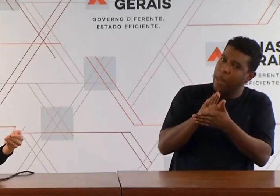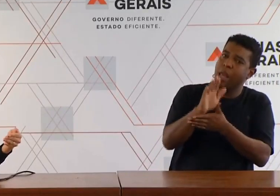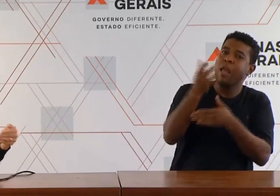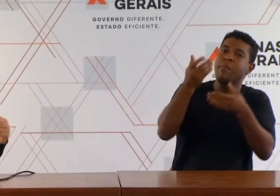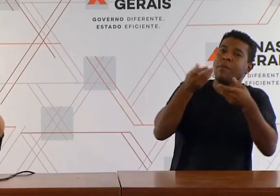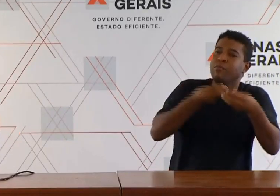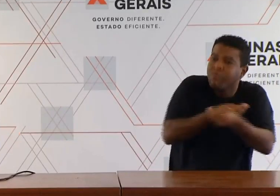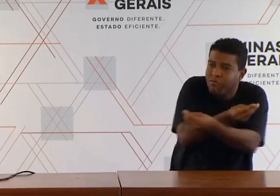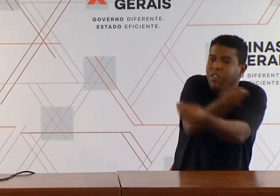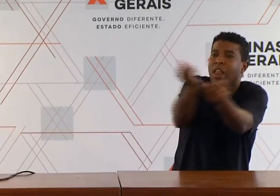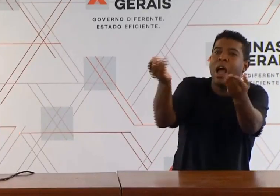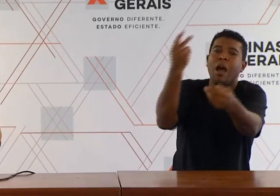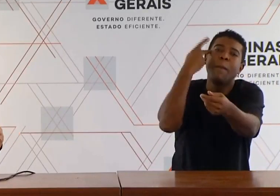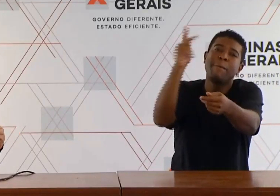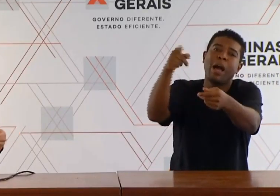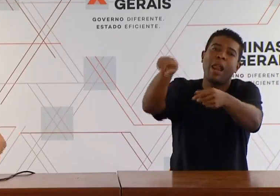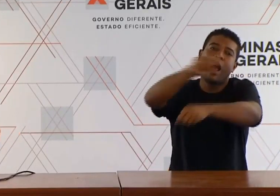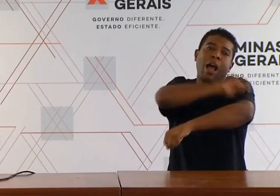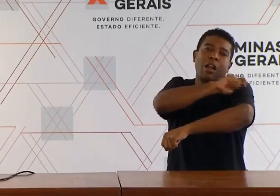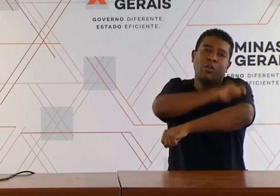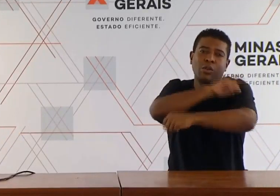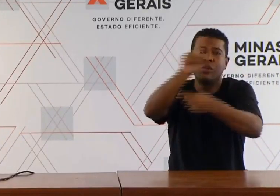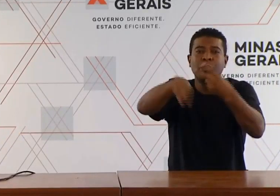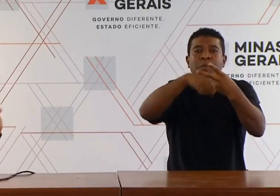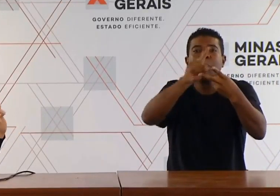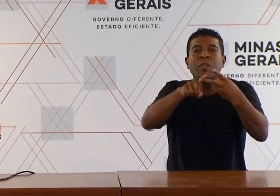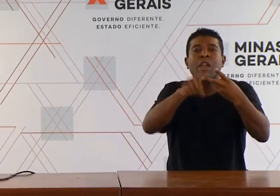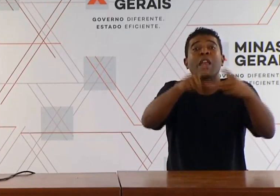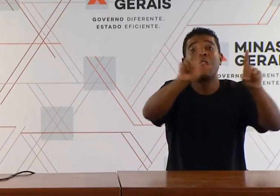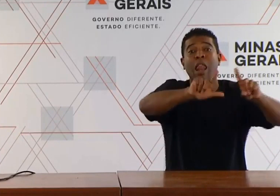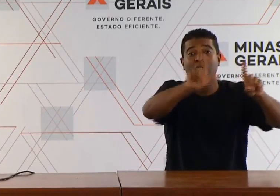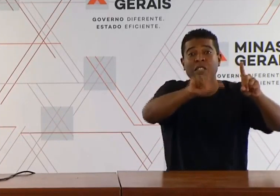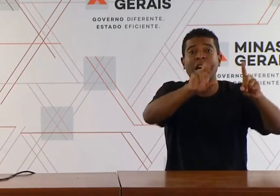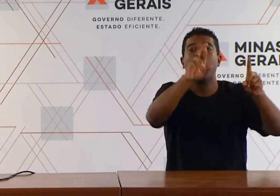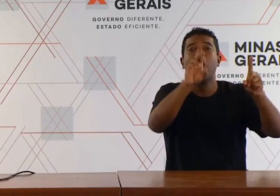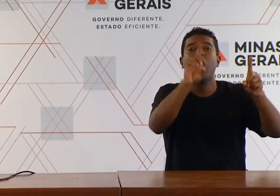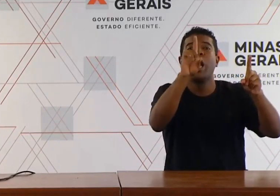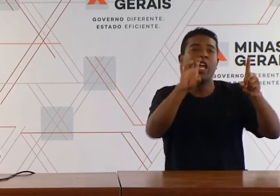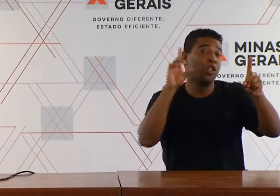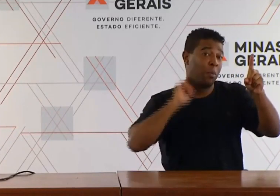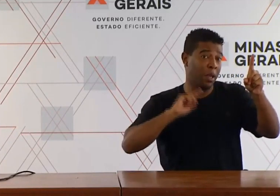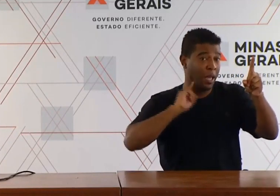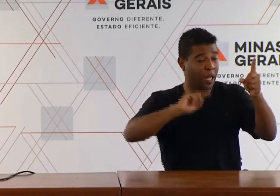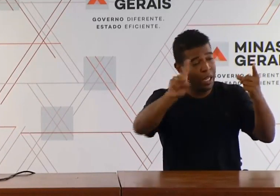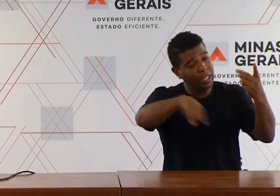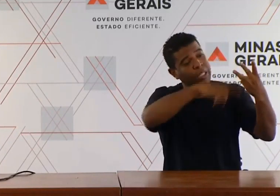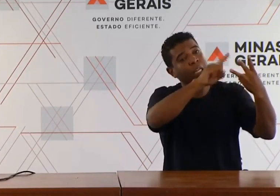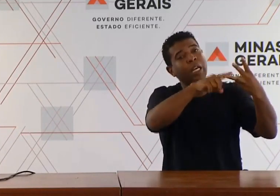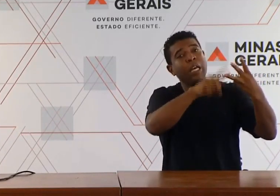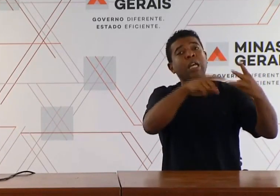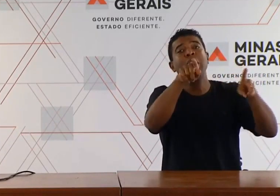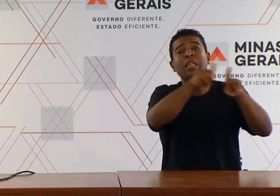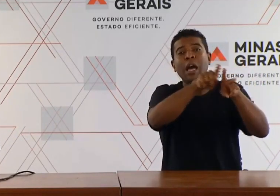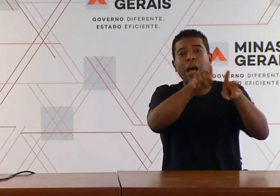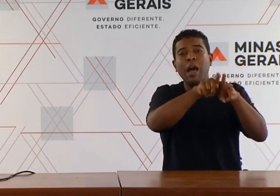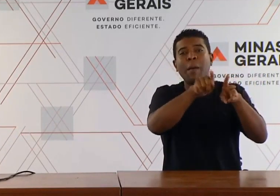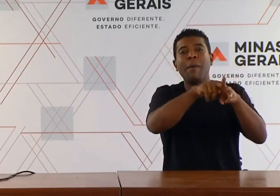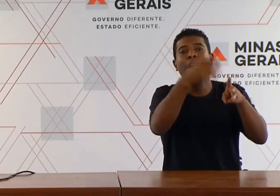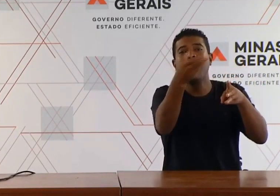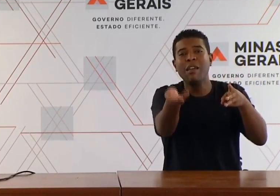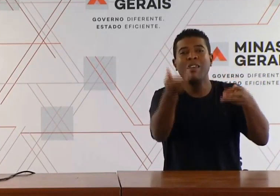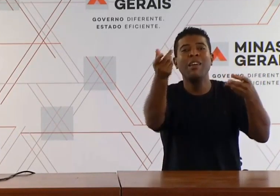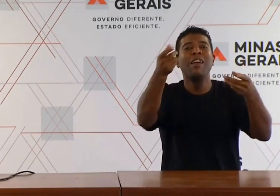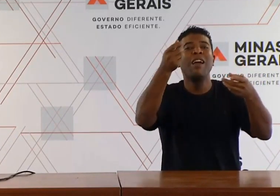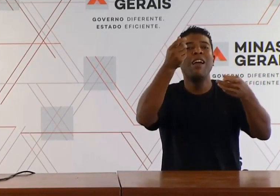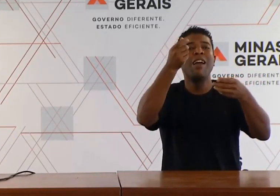cobertura, o aplicativo, com a navegação garantida e, com isso, é o esforço de ir estreitando esse processo,